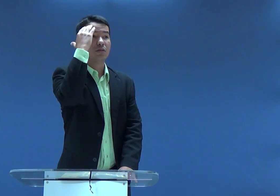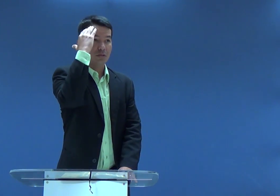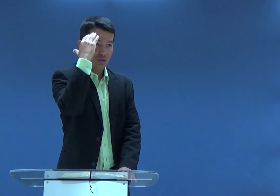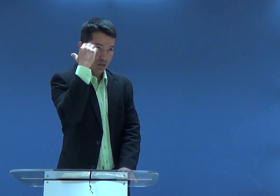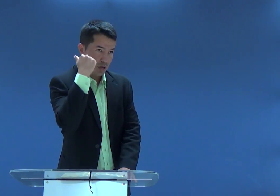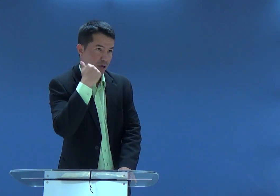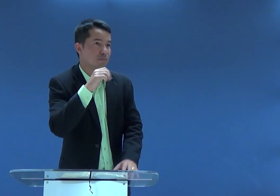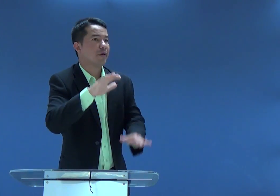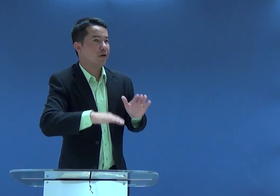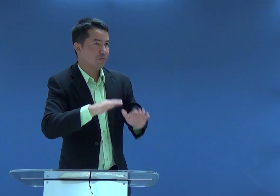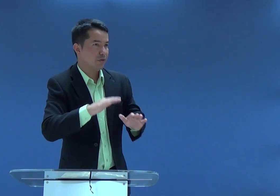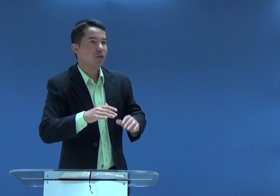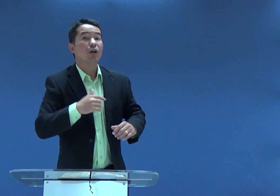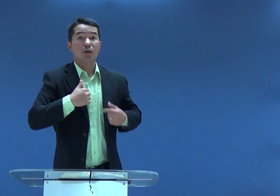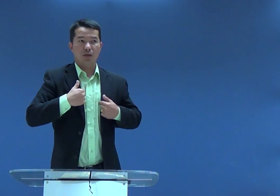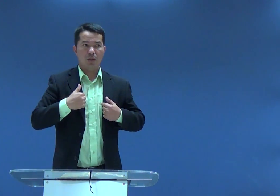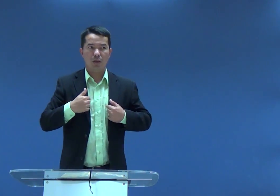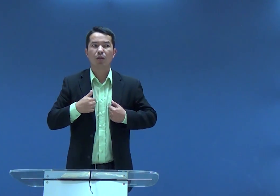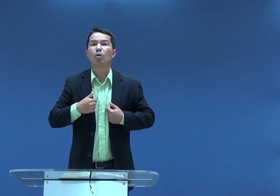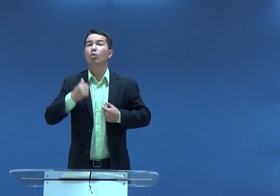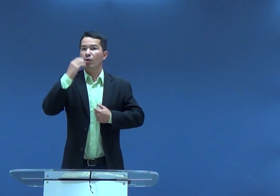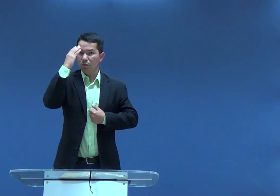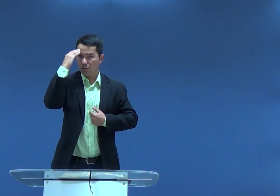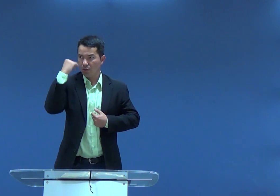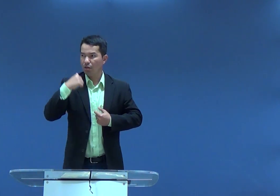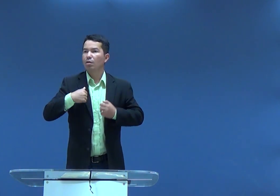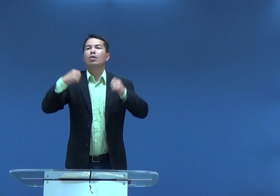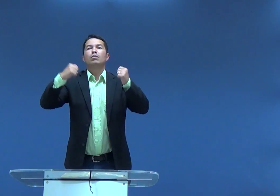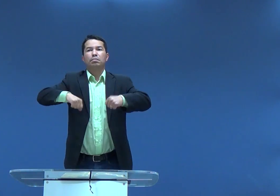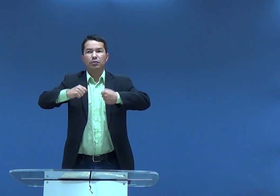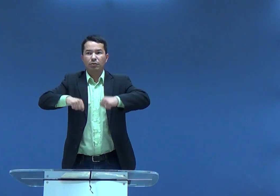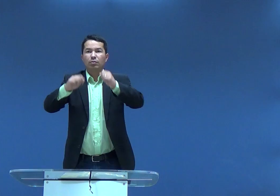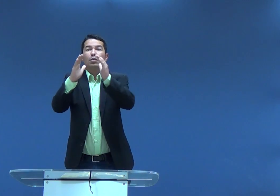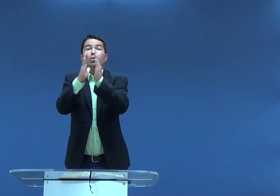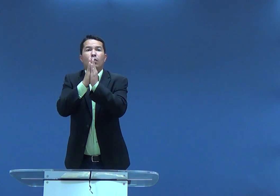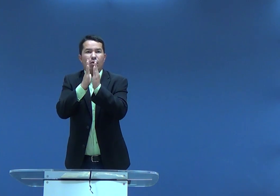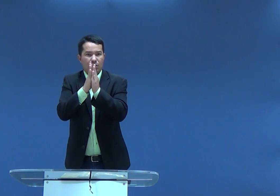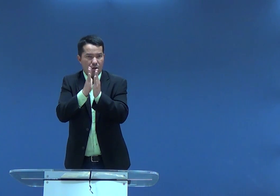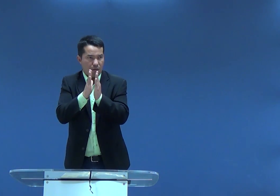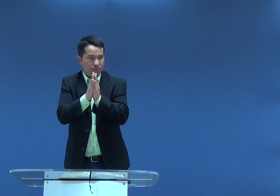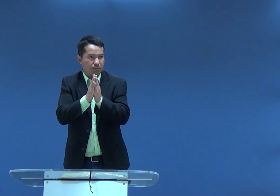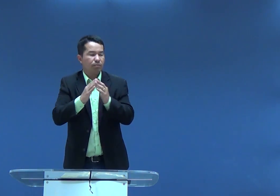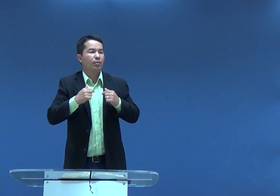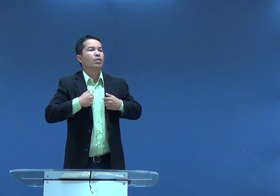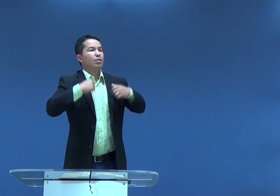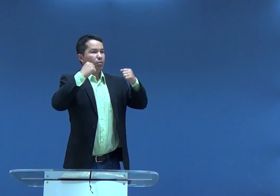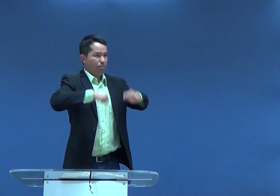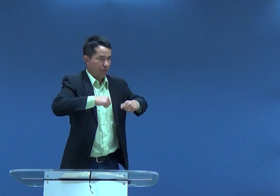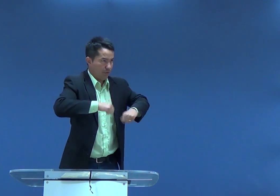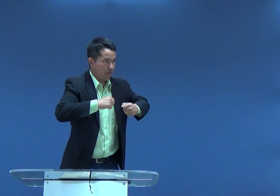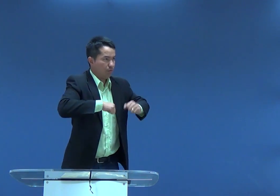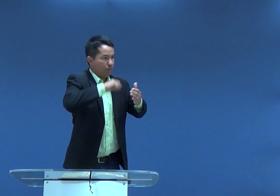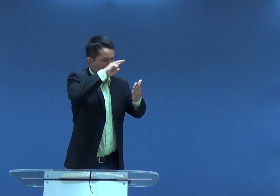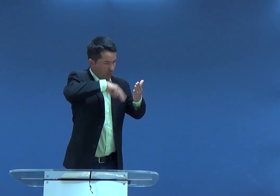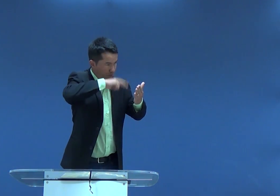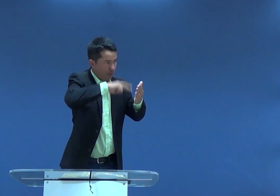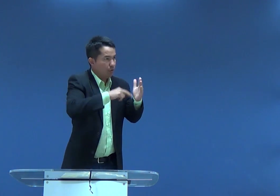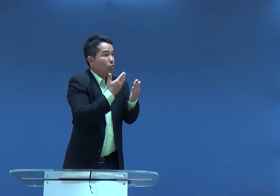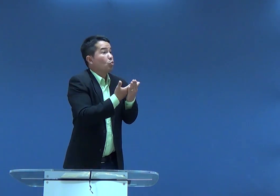Mas nós sabemos que às vezes, você e eu, nós sabemos que nós precisamos orar, por exemplo, nós sabemos que nós